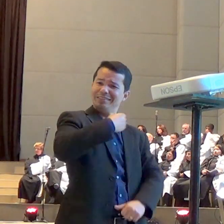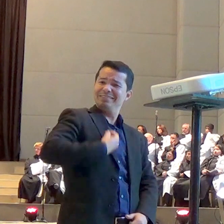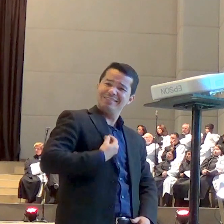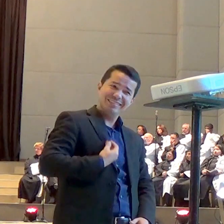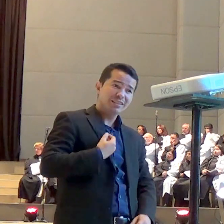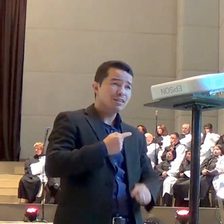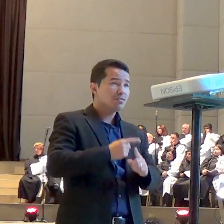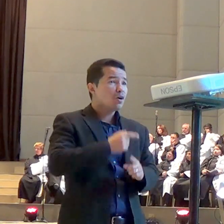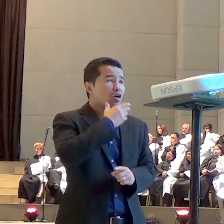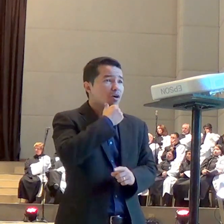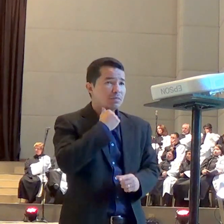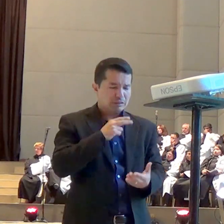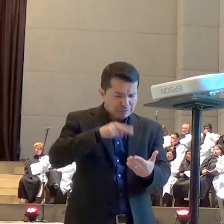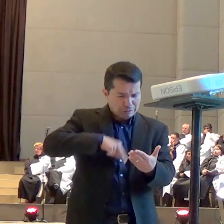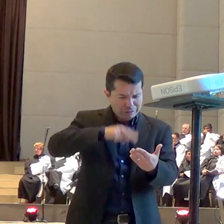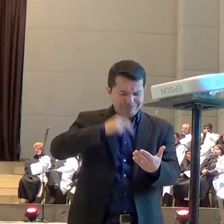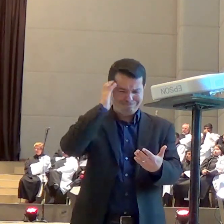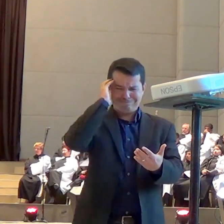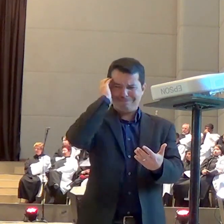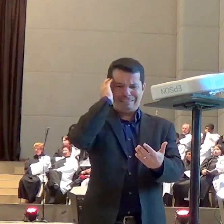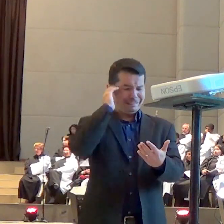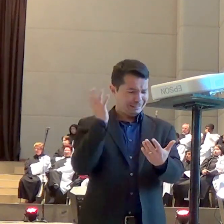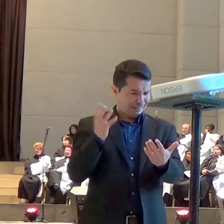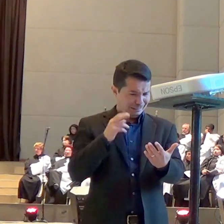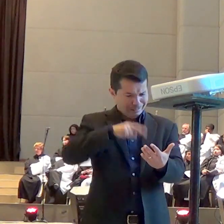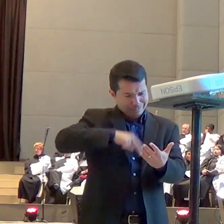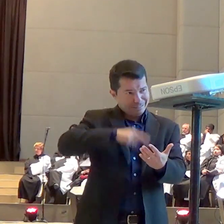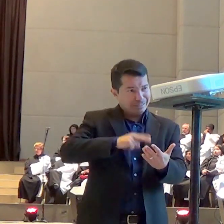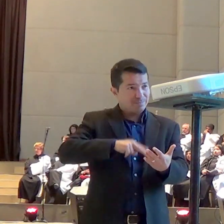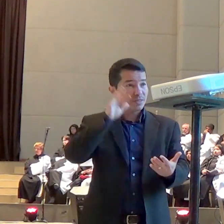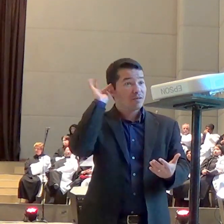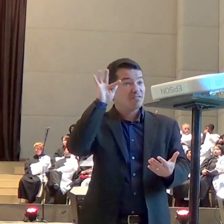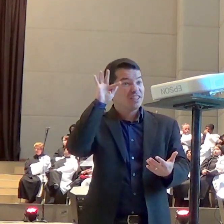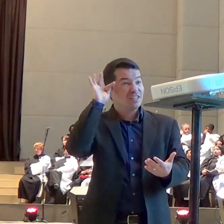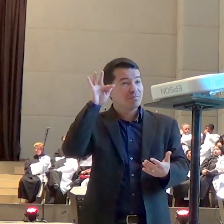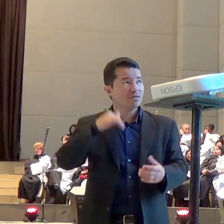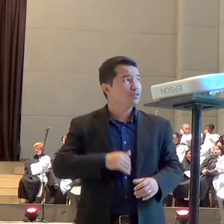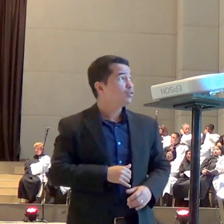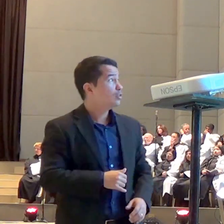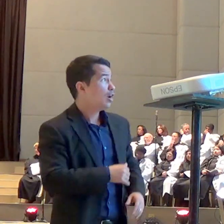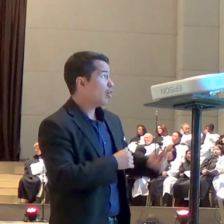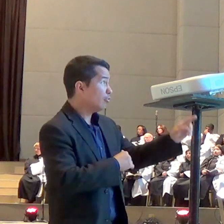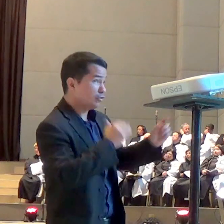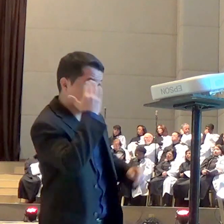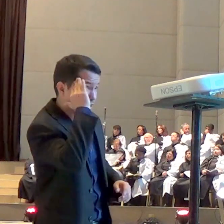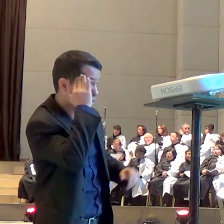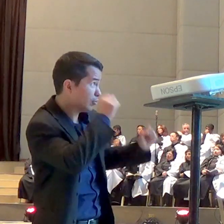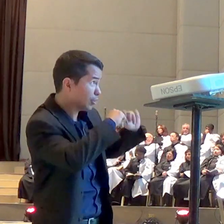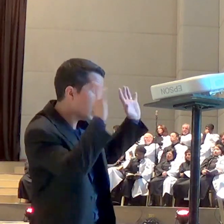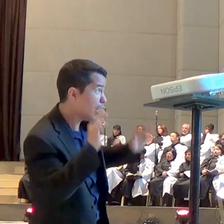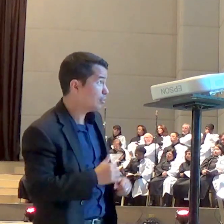entendendo e o anjo vai e prepara o caminho não só de Filipe mas daquele homem que precisava se converter